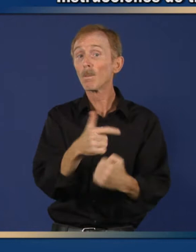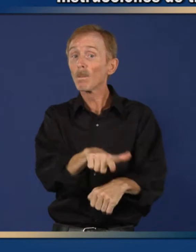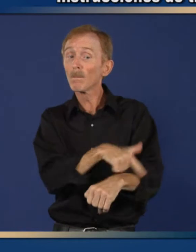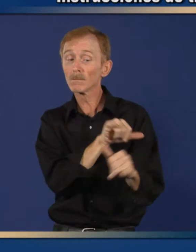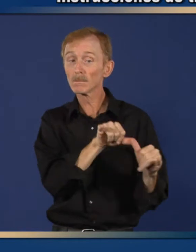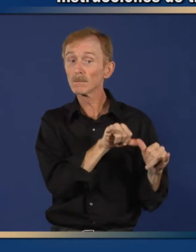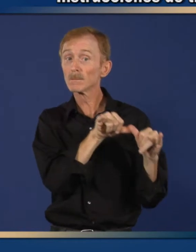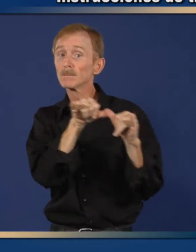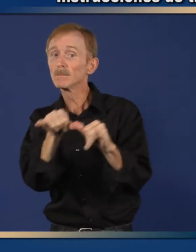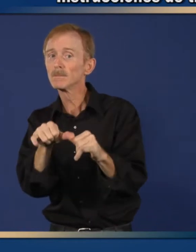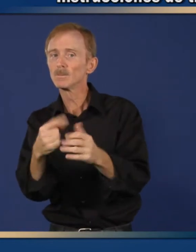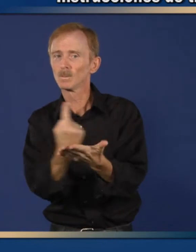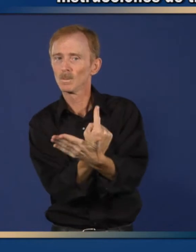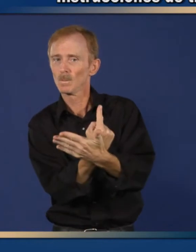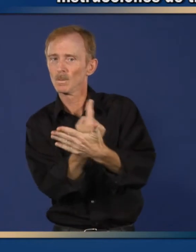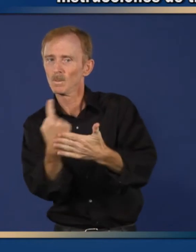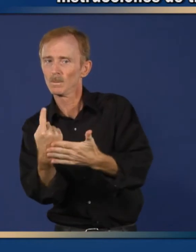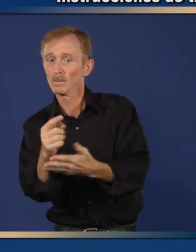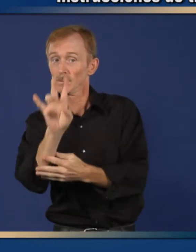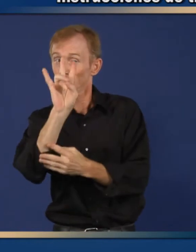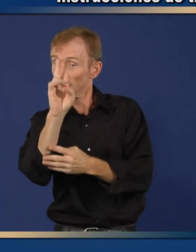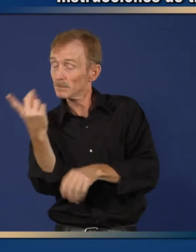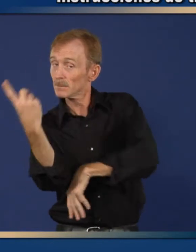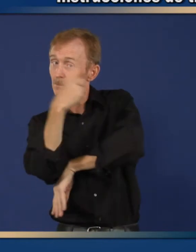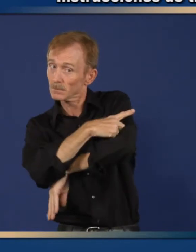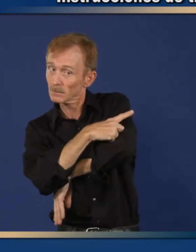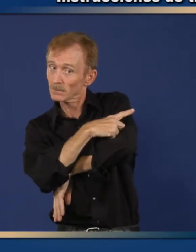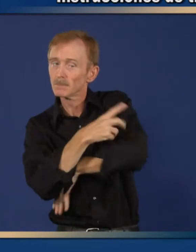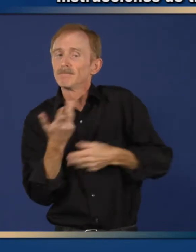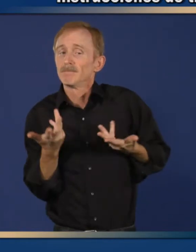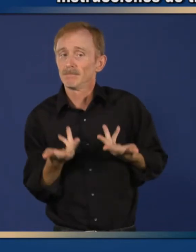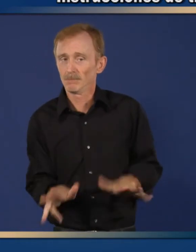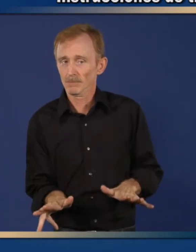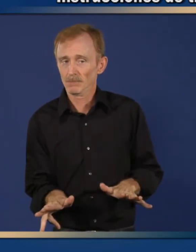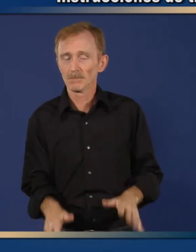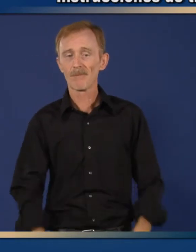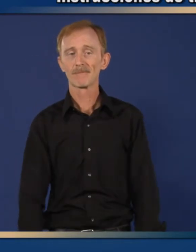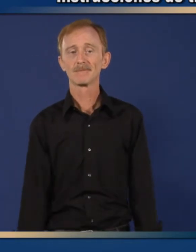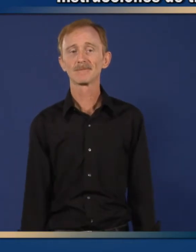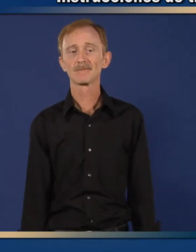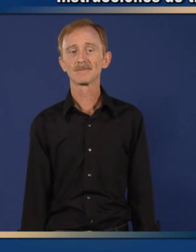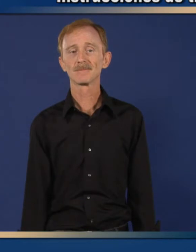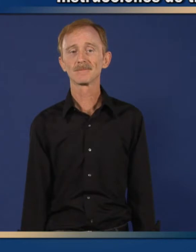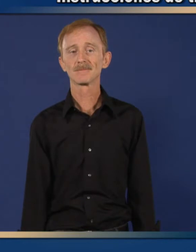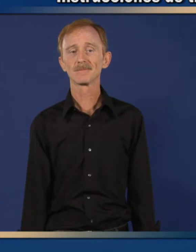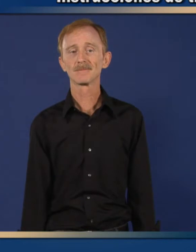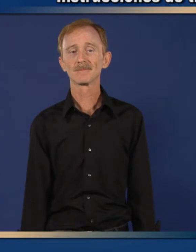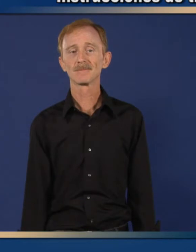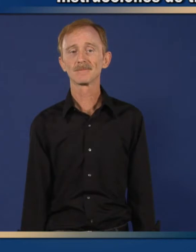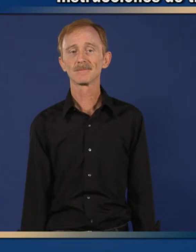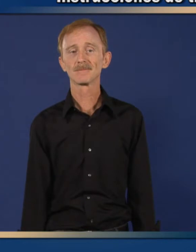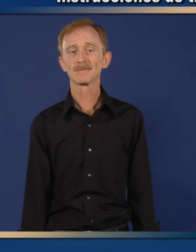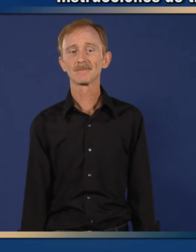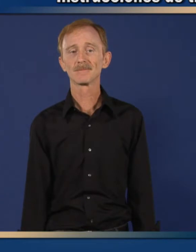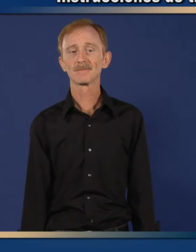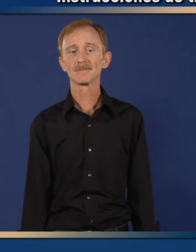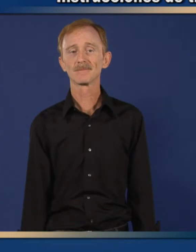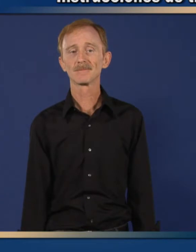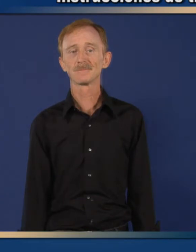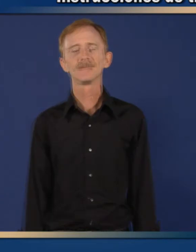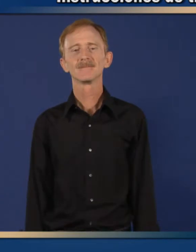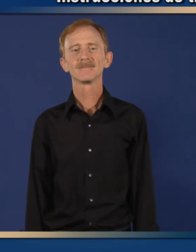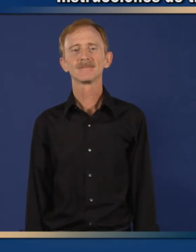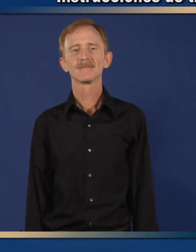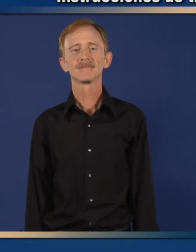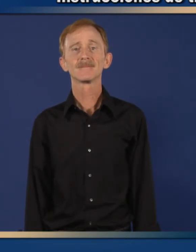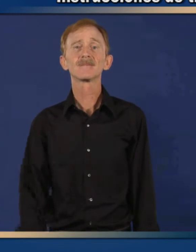dar al niño por dosis. Debe de suministrar dos dosis diarias cada día, una por la mañana y otra por la tarde, por